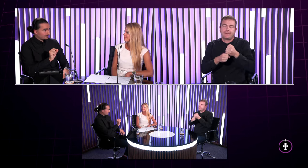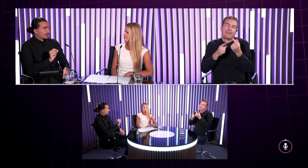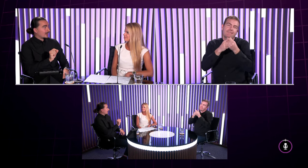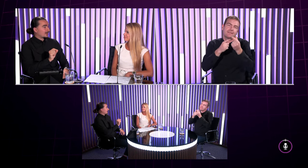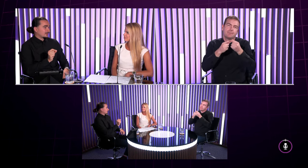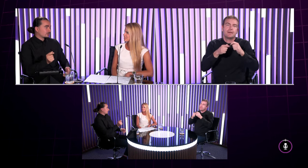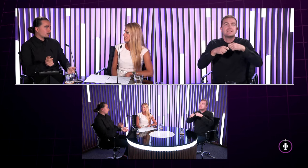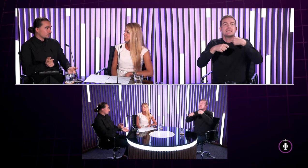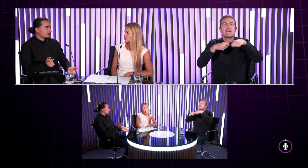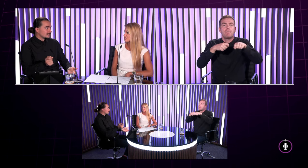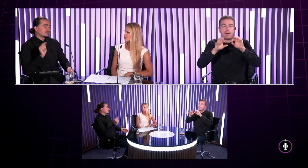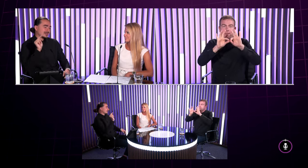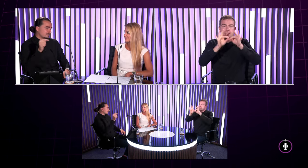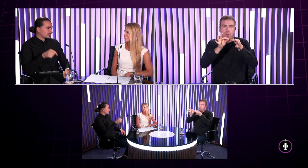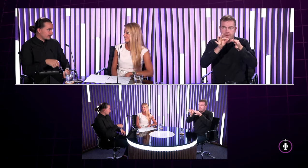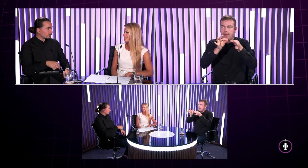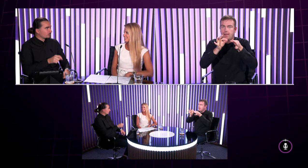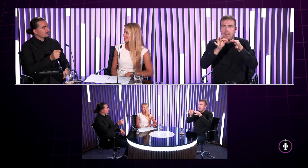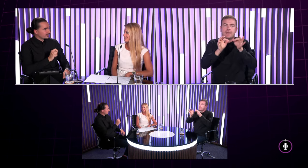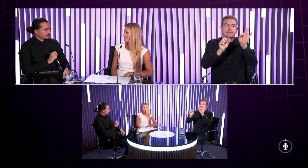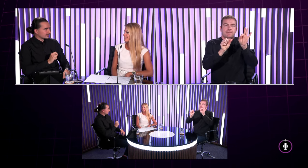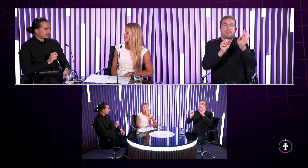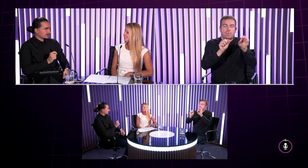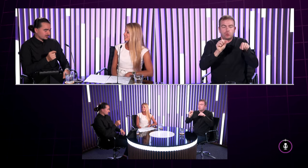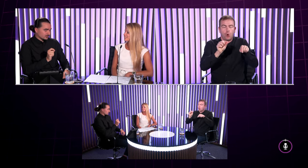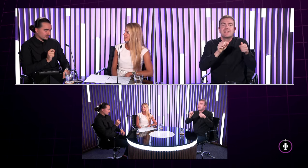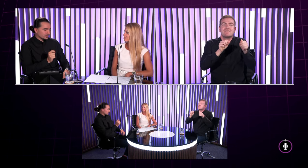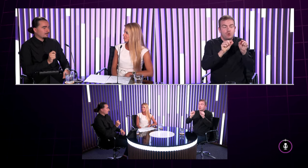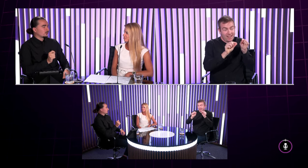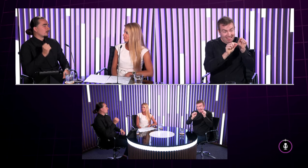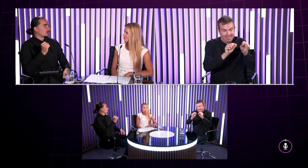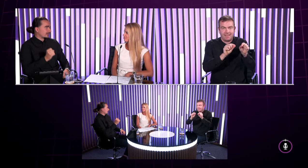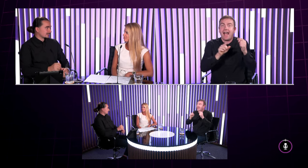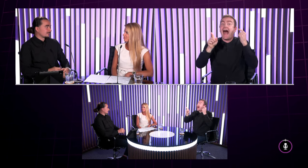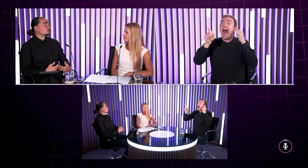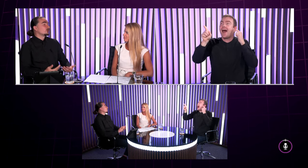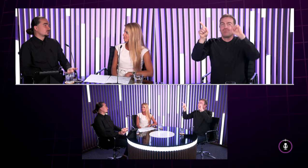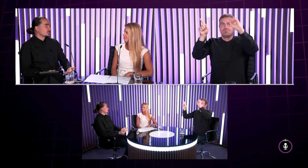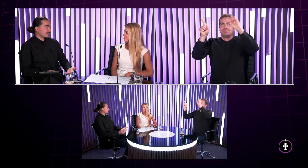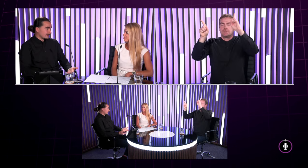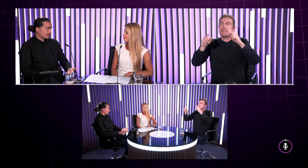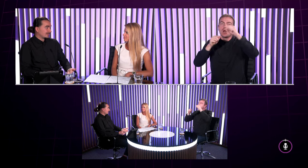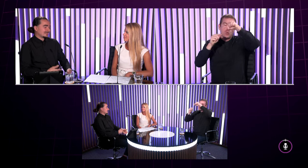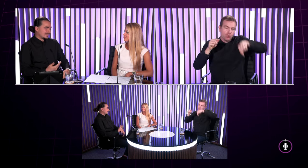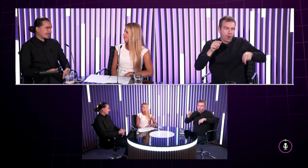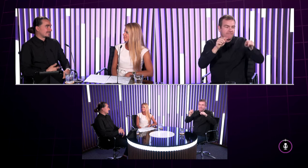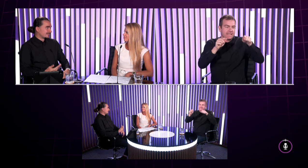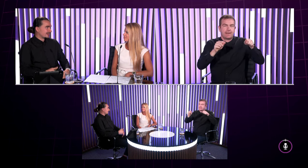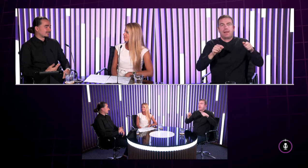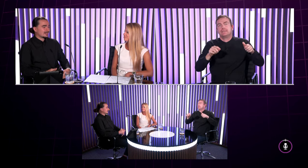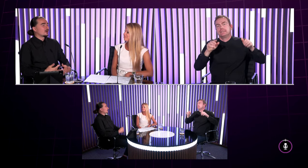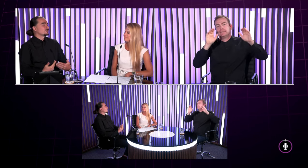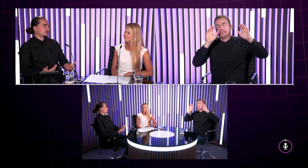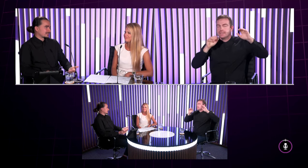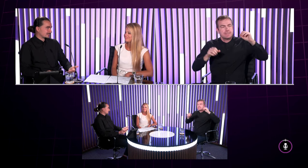zvončeka a ten kto je počujúci tak zbehol dole vytal tú zápalku a ponadával si Moji rodičia nie Deň,